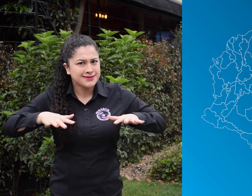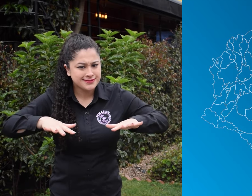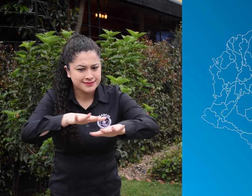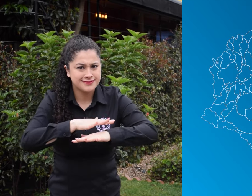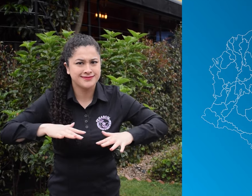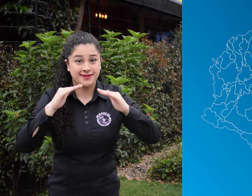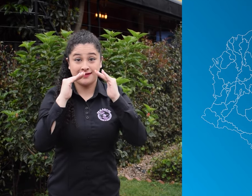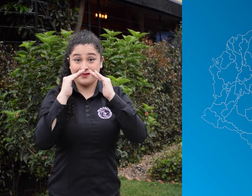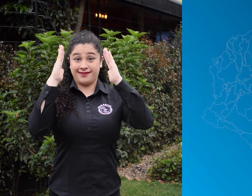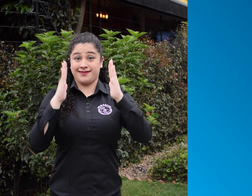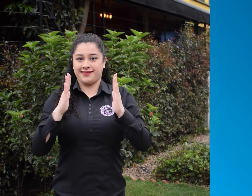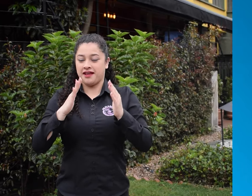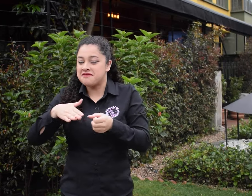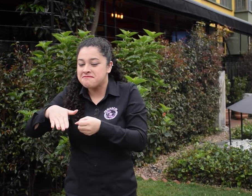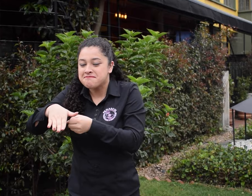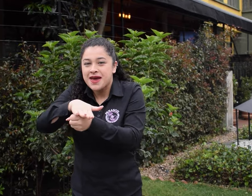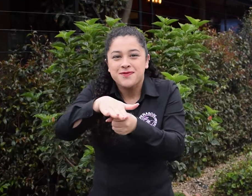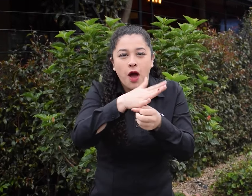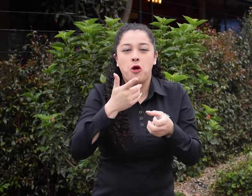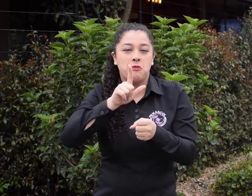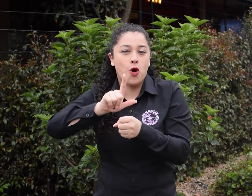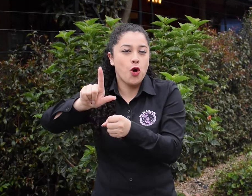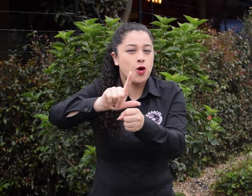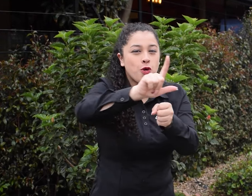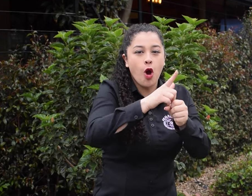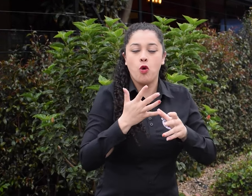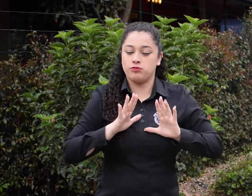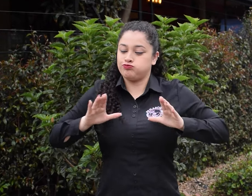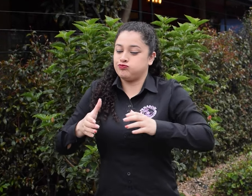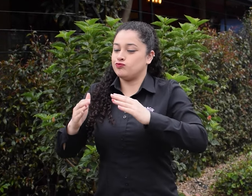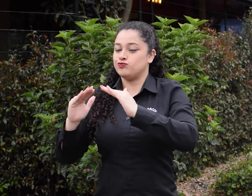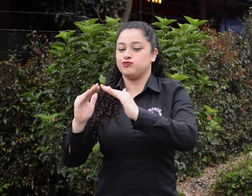además ediles de las juntas administradoras locales HAL.